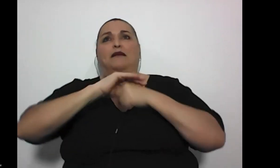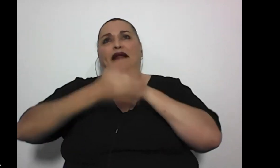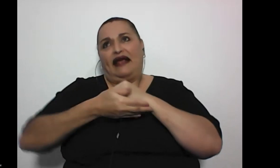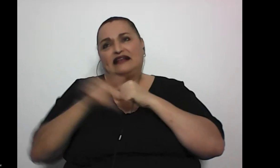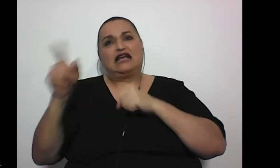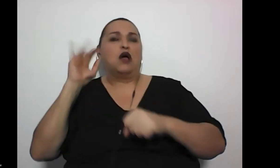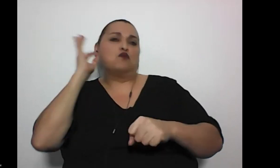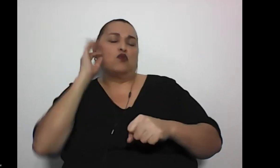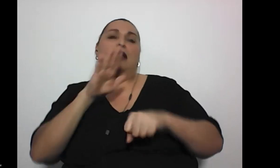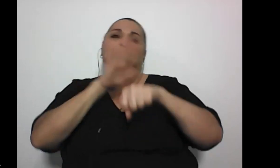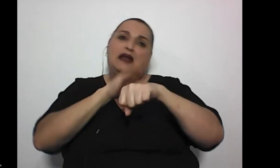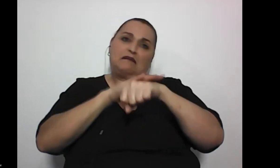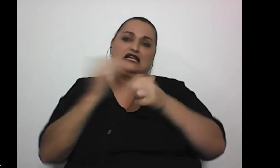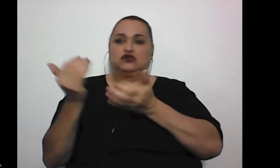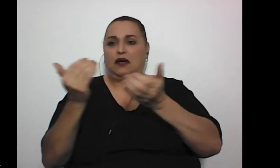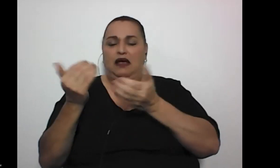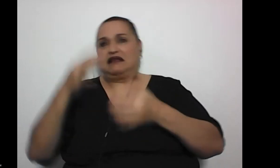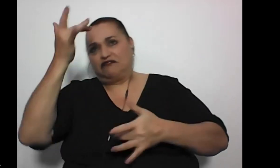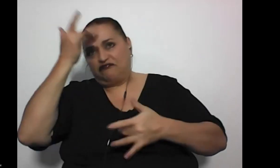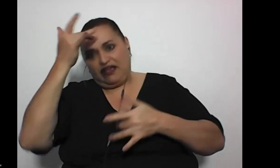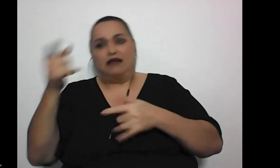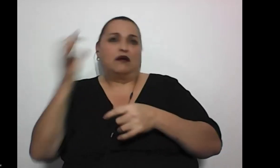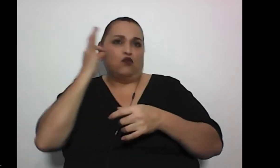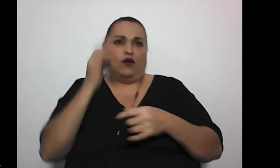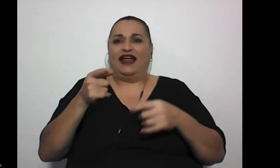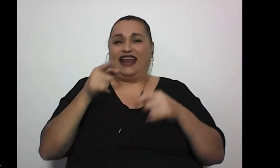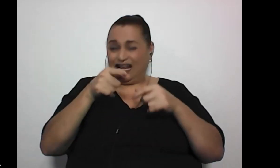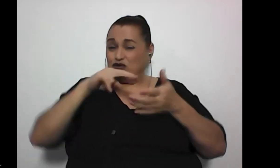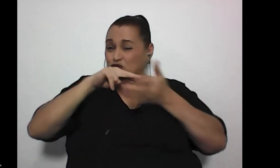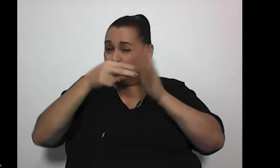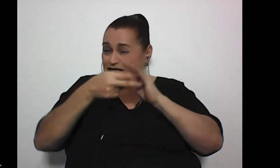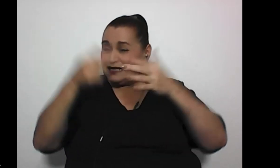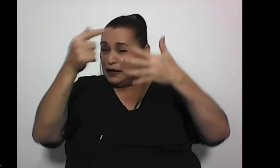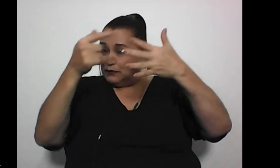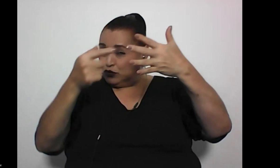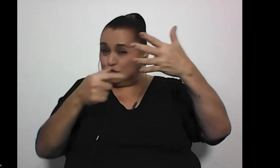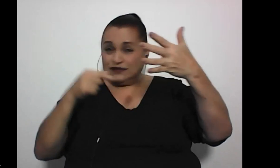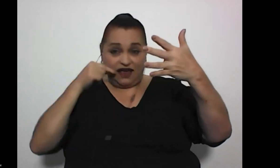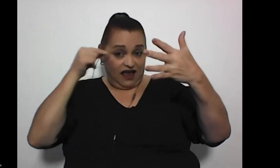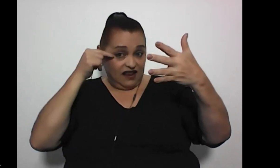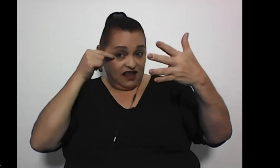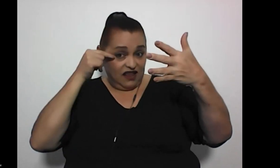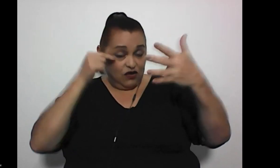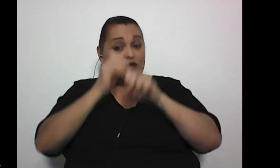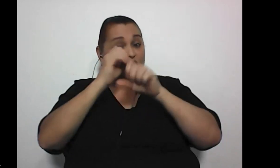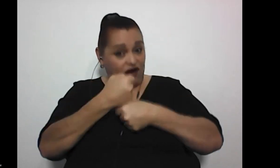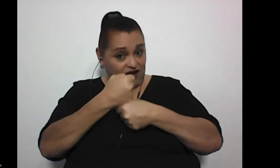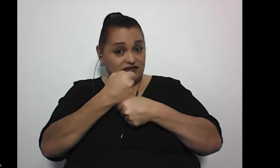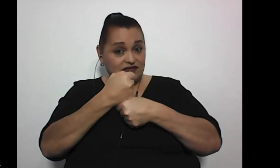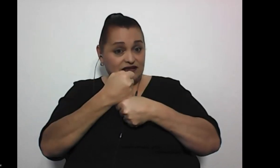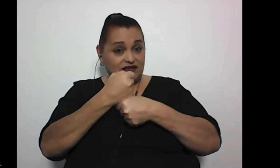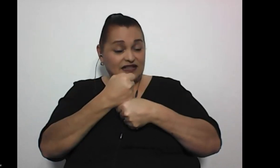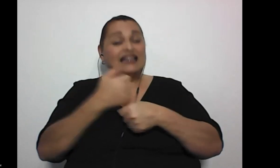pedir licencias para cuando los chiquitos se enfermen etcétera esos conceptos de género que hacen que